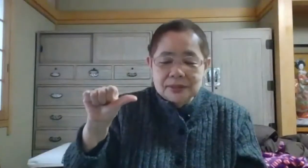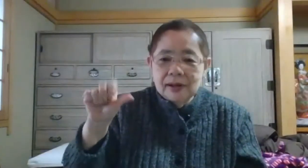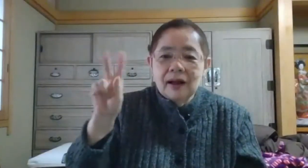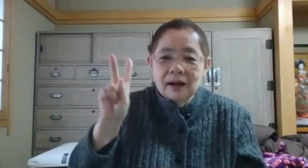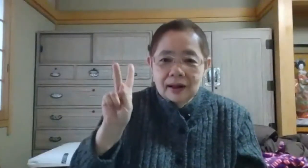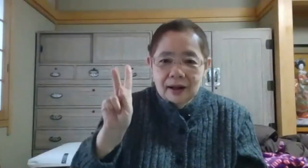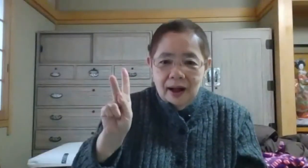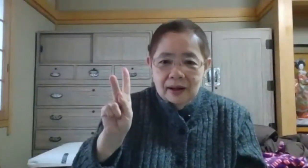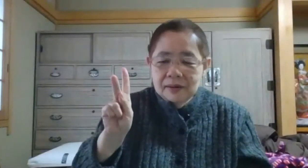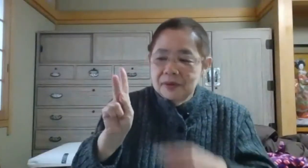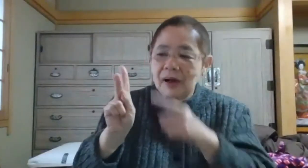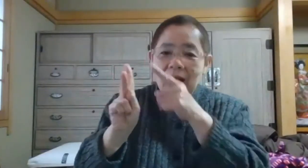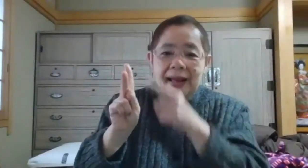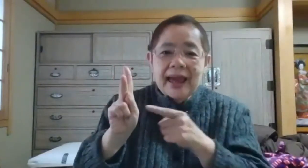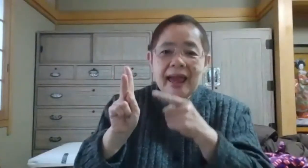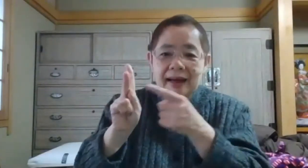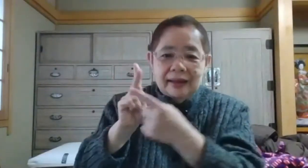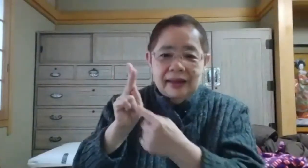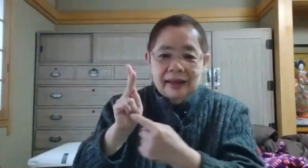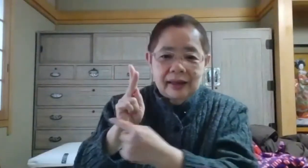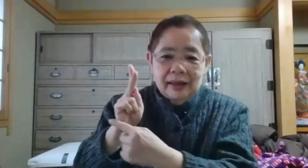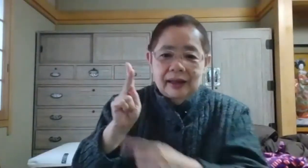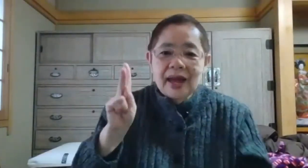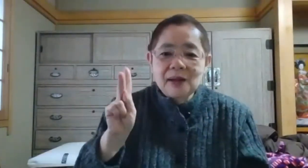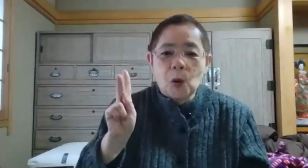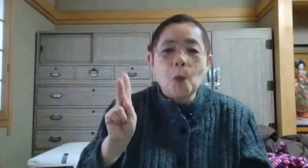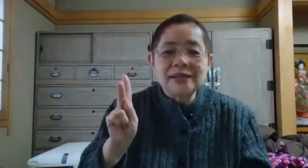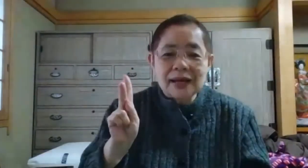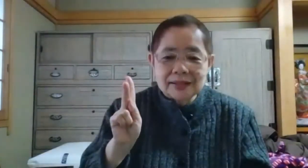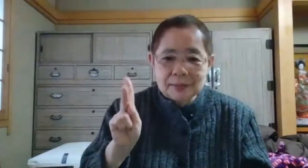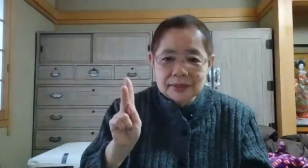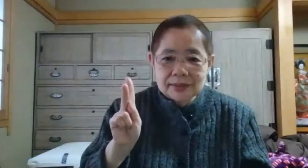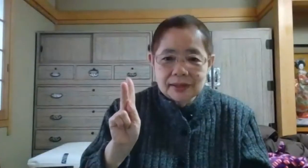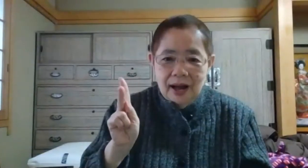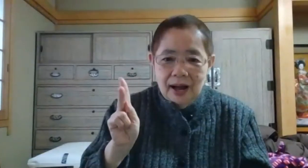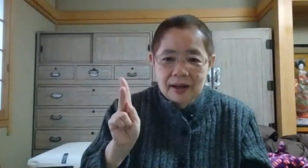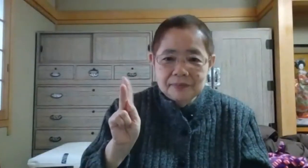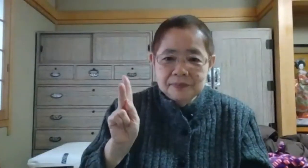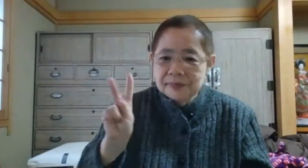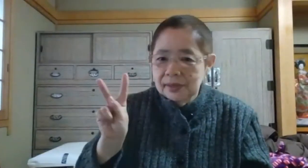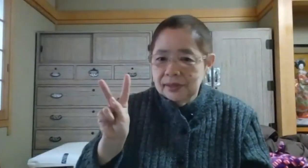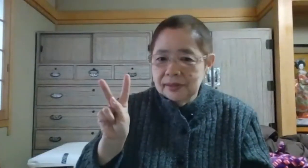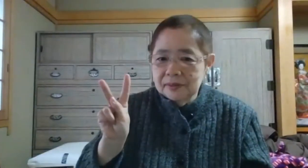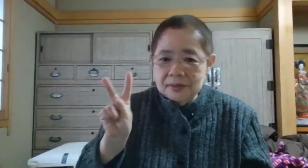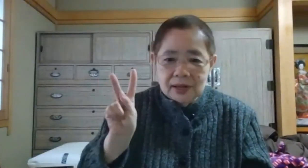かこれはけけの小文字から来てますかどうですかか